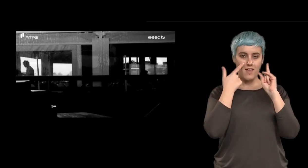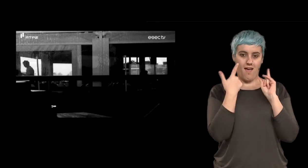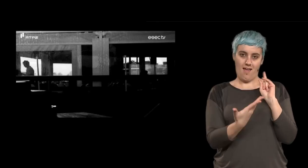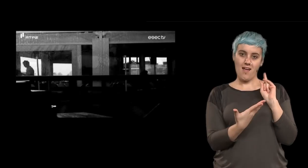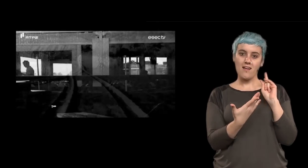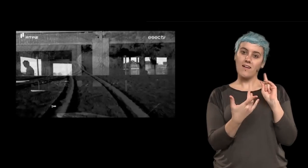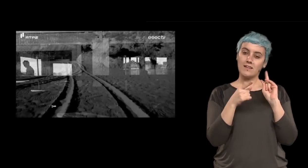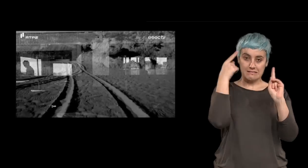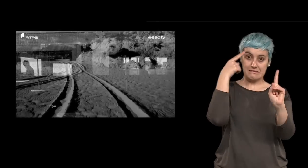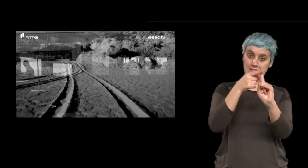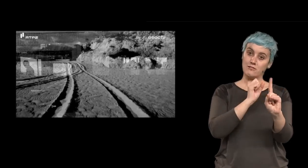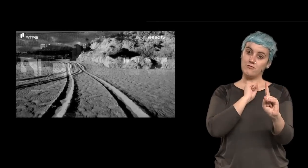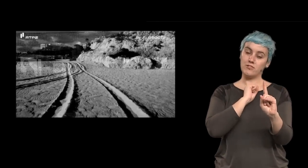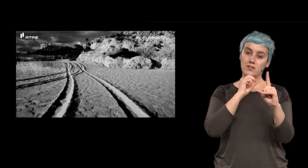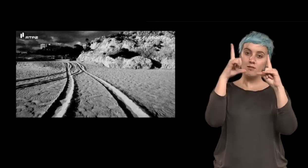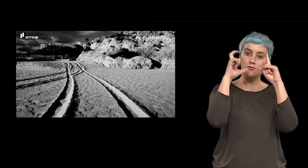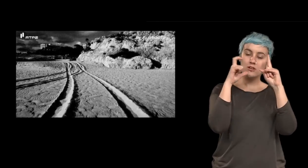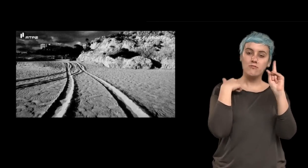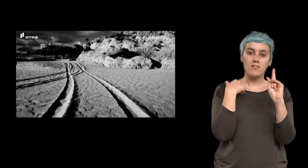É isso que quer da fotografia, ser e estar.